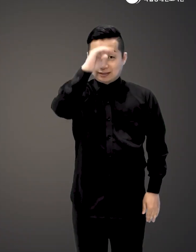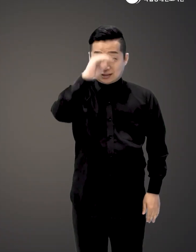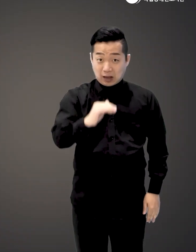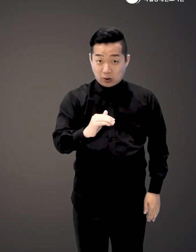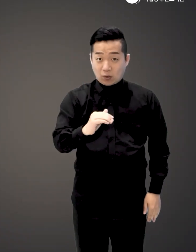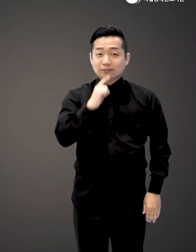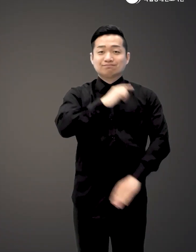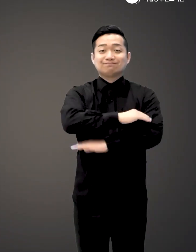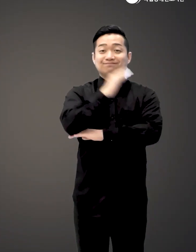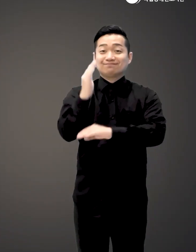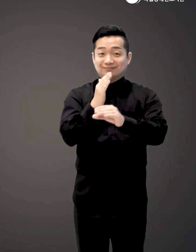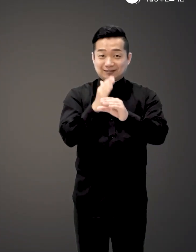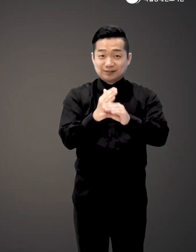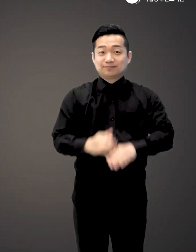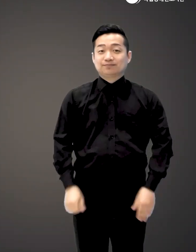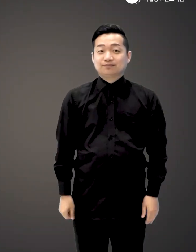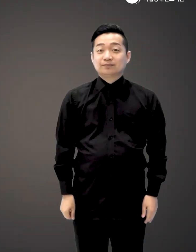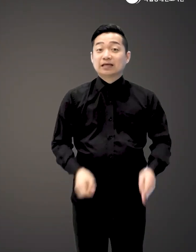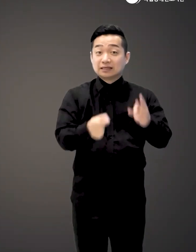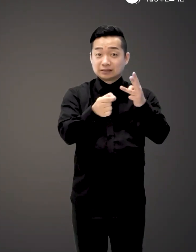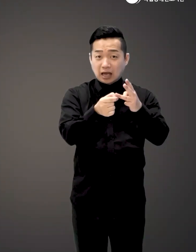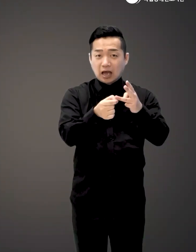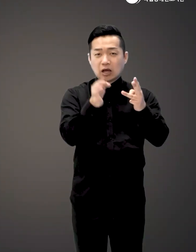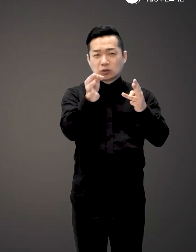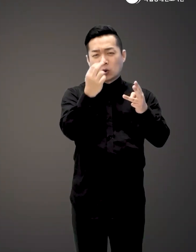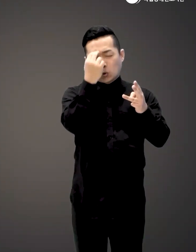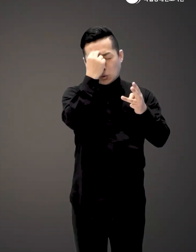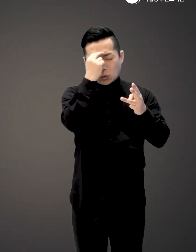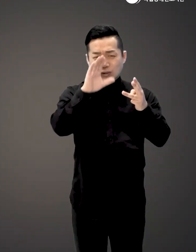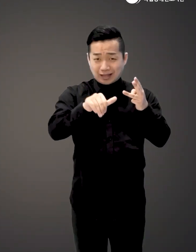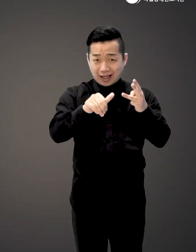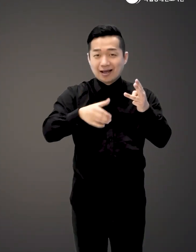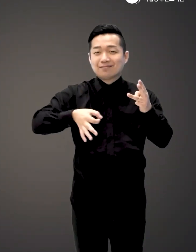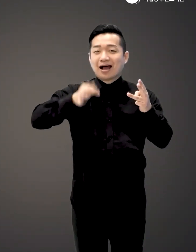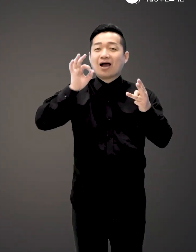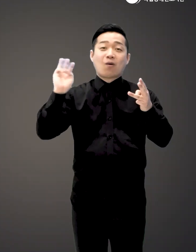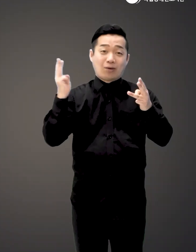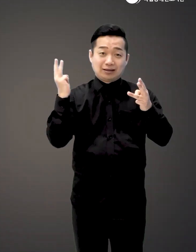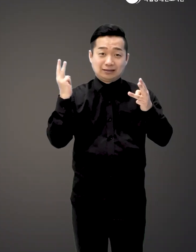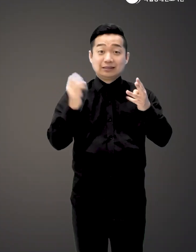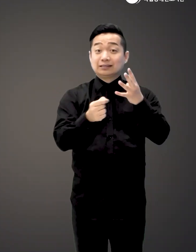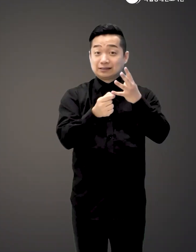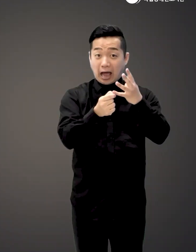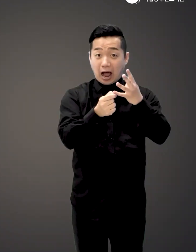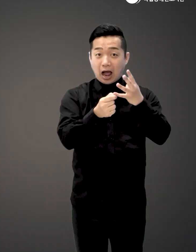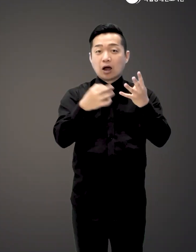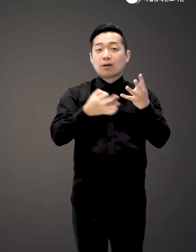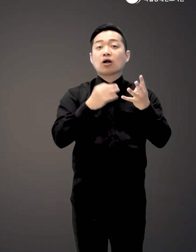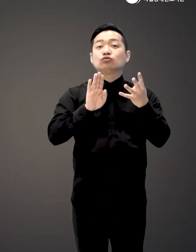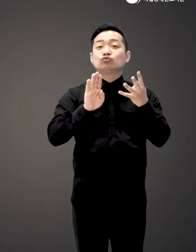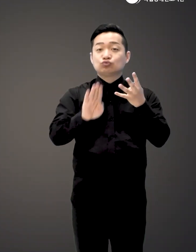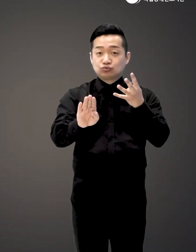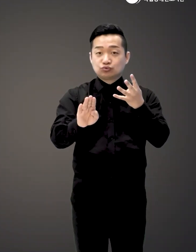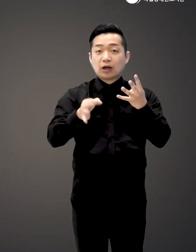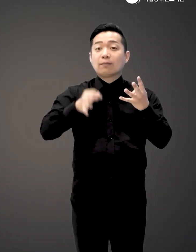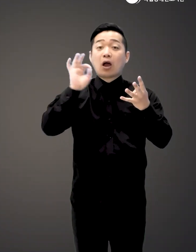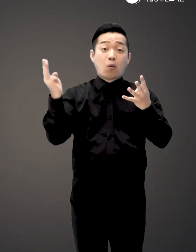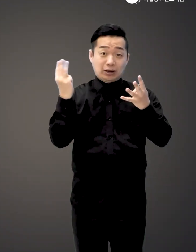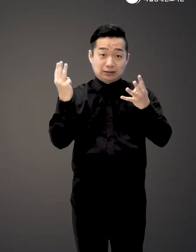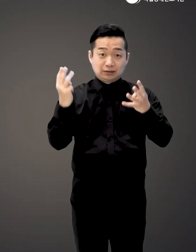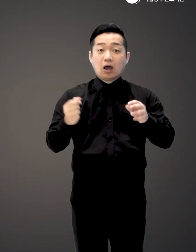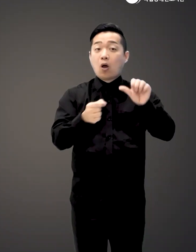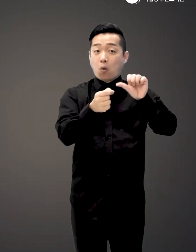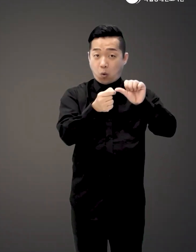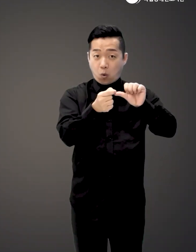주제로 이야기를 풀어나가고 있고요 챕터 3 돈이 궁할 때 마시는 와인 4 돈을 벌고 나서 마시는